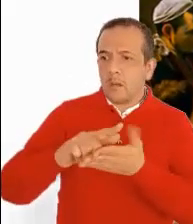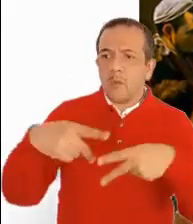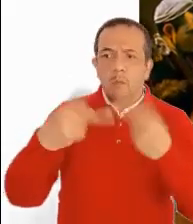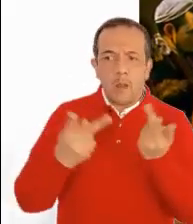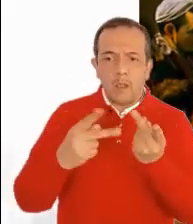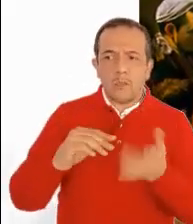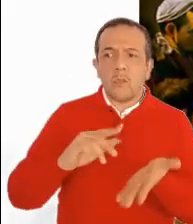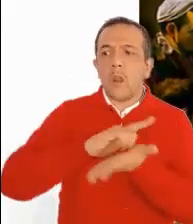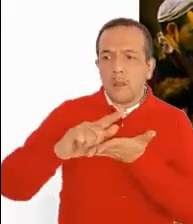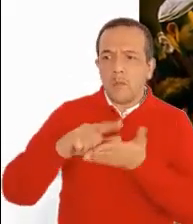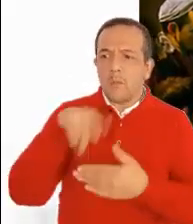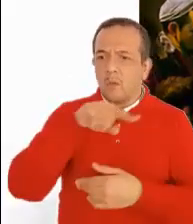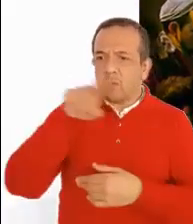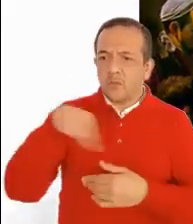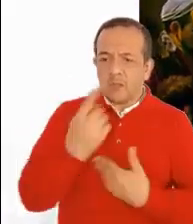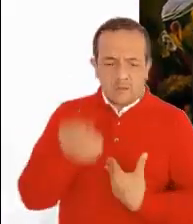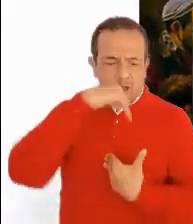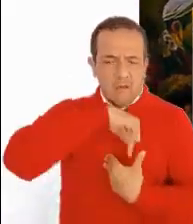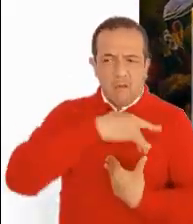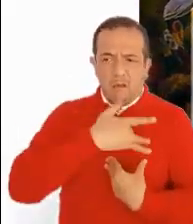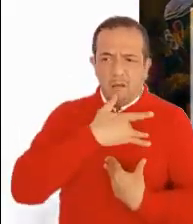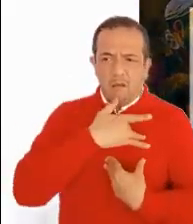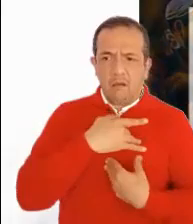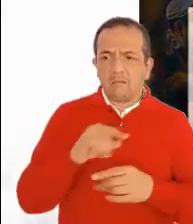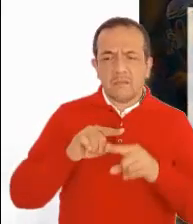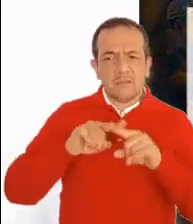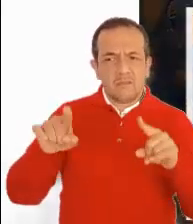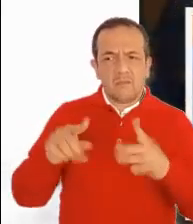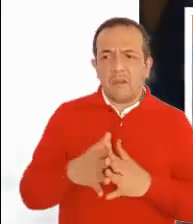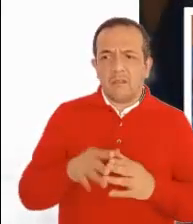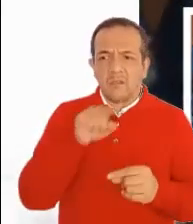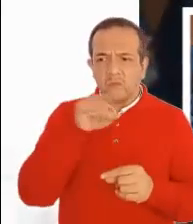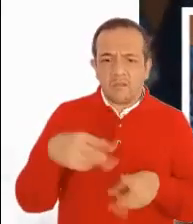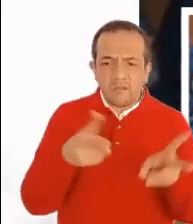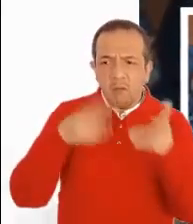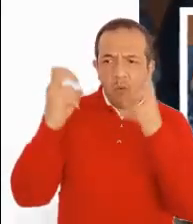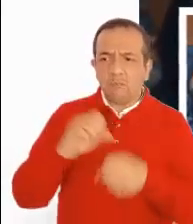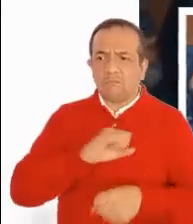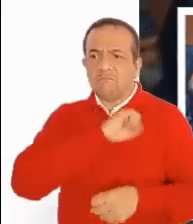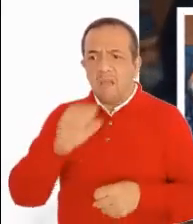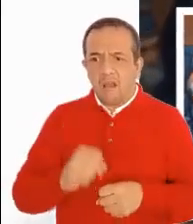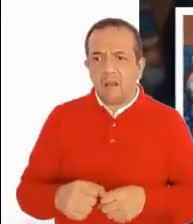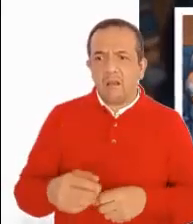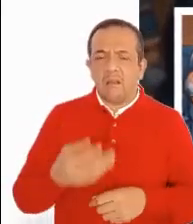plato. En cambio, el interior de ustedes está lleno de robos y maldad.